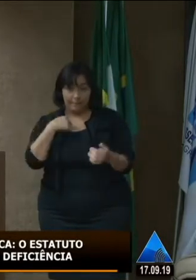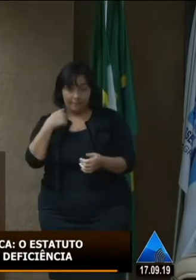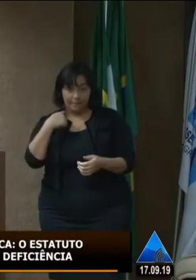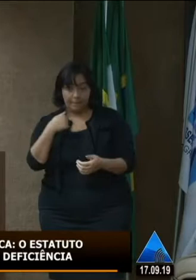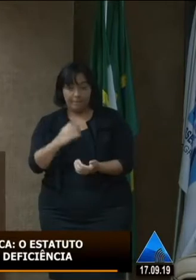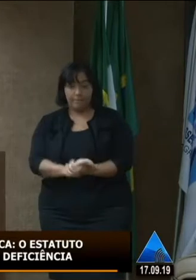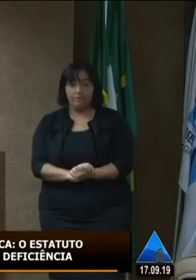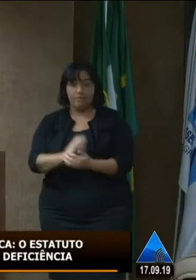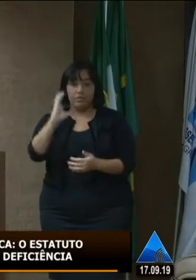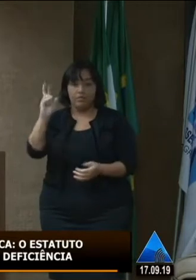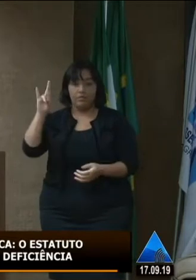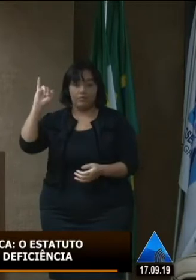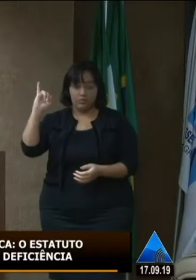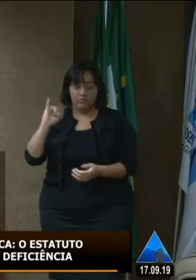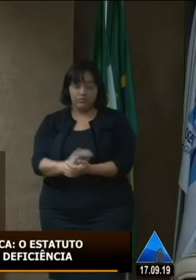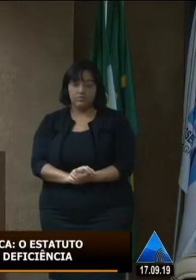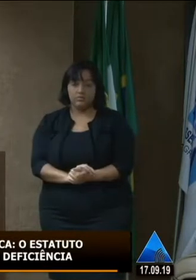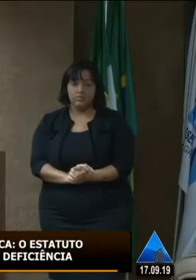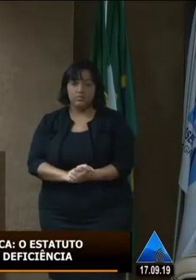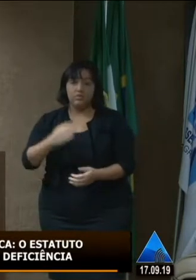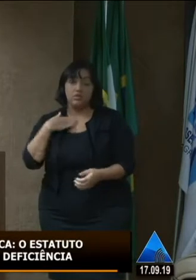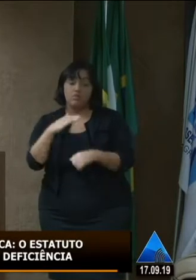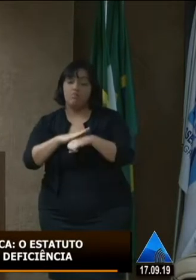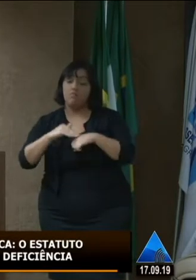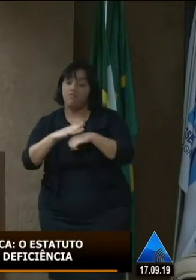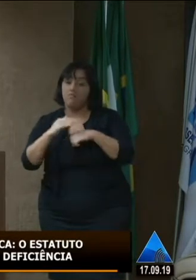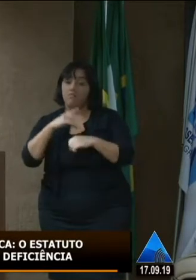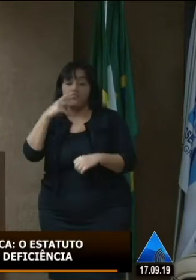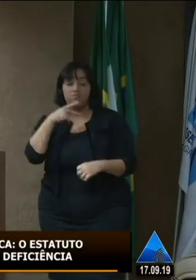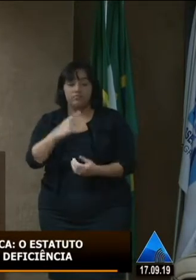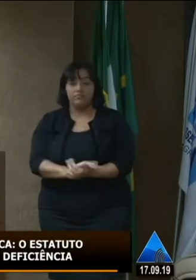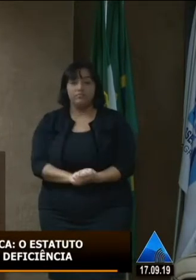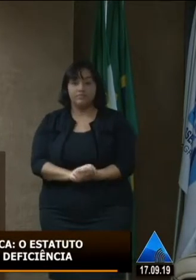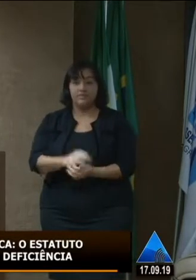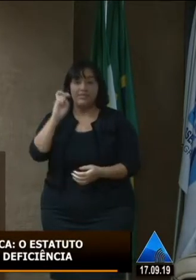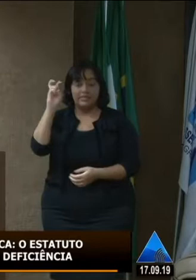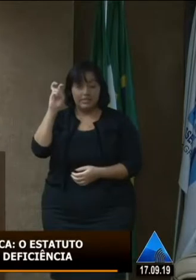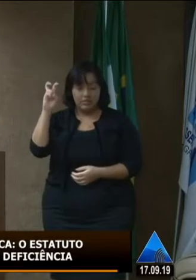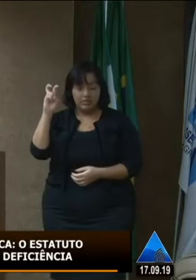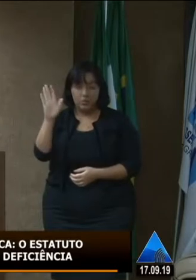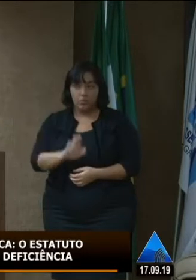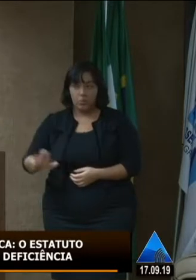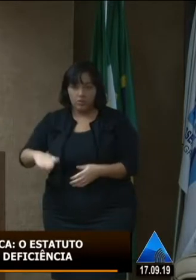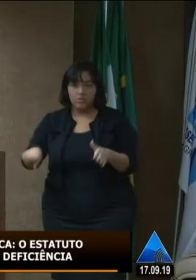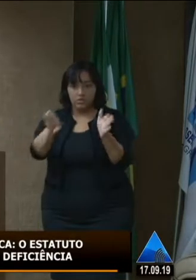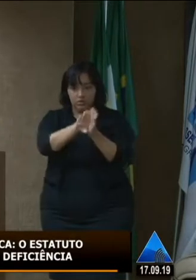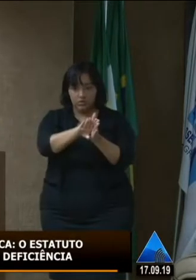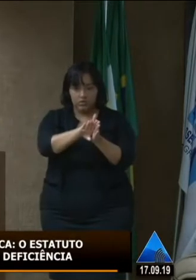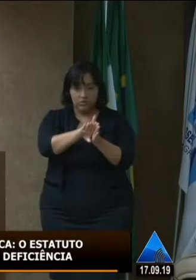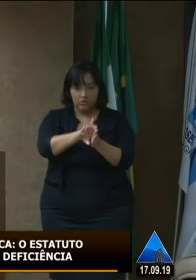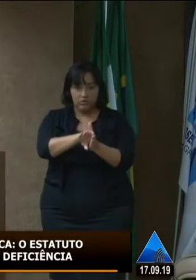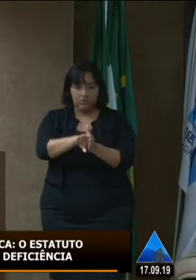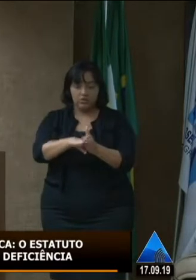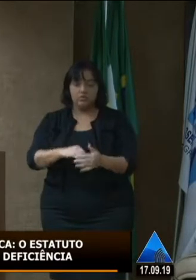hoje o CER e conversando foi dito que a cada cinco crianças que chegam lá no